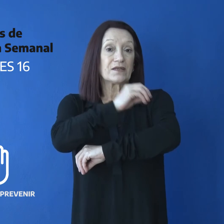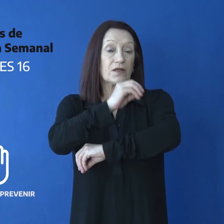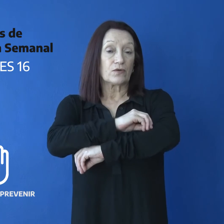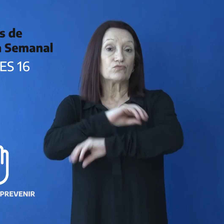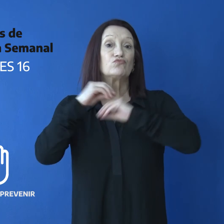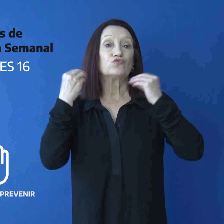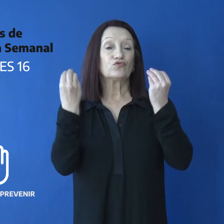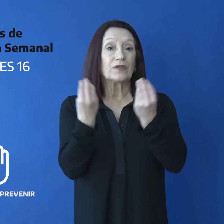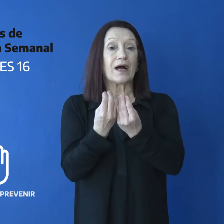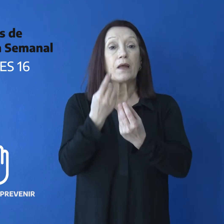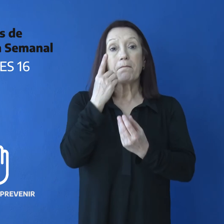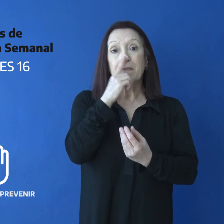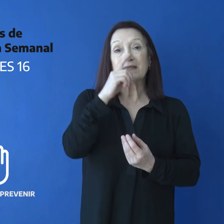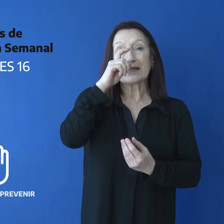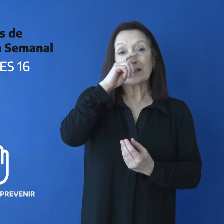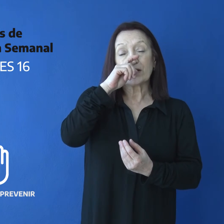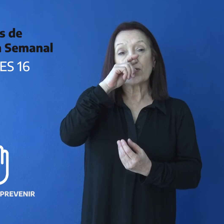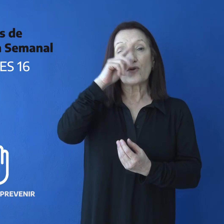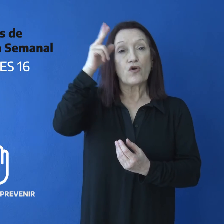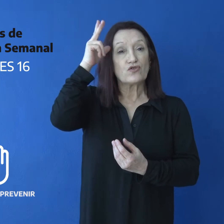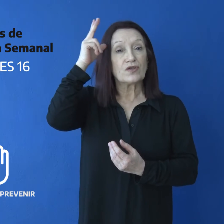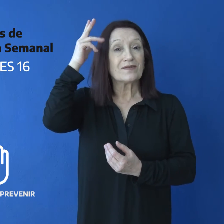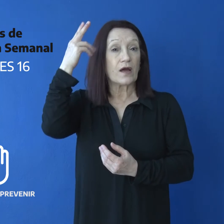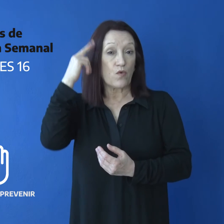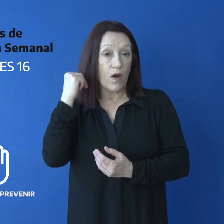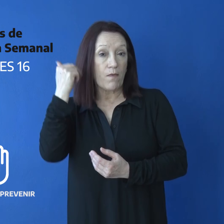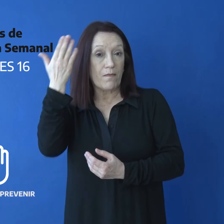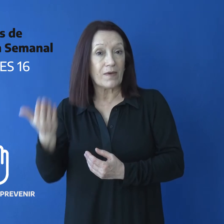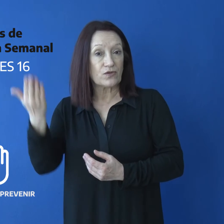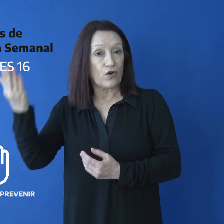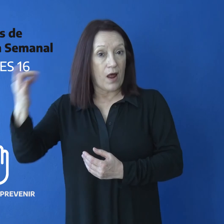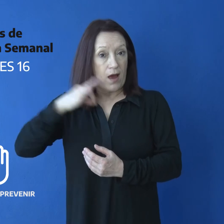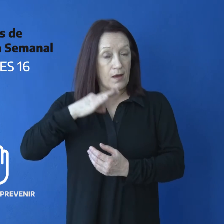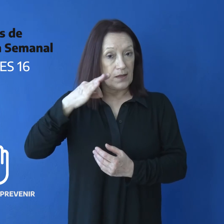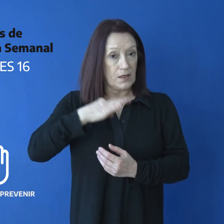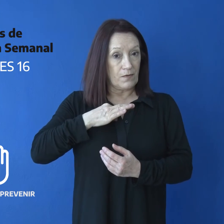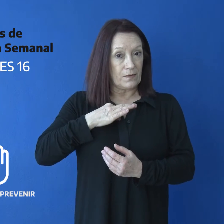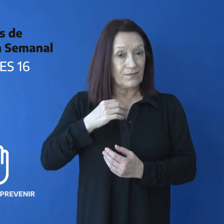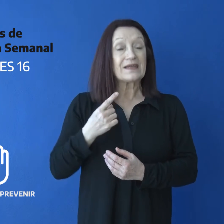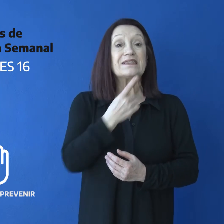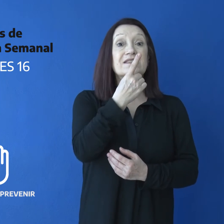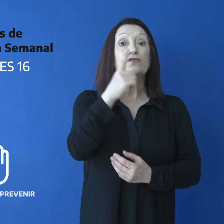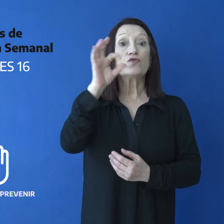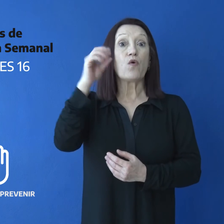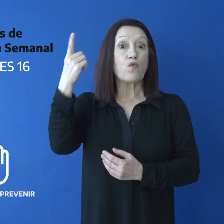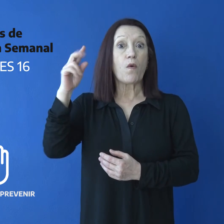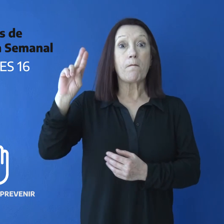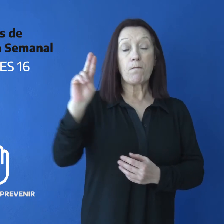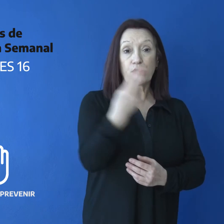Cruz registra un total de 1.789 casos activos. 101 fallecieron.